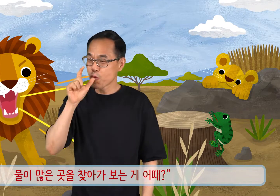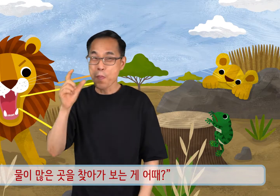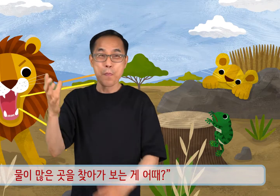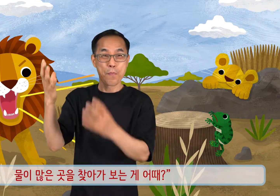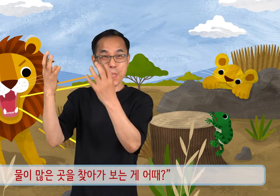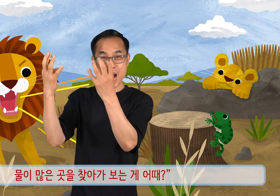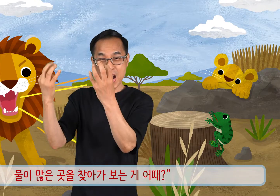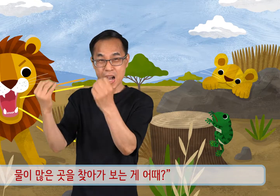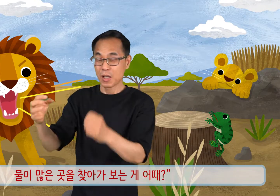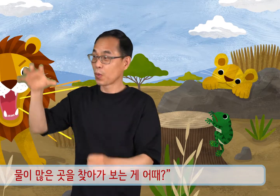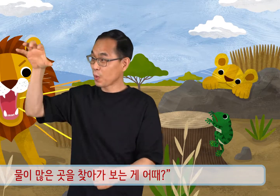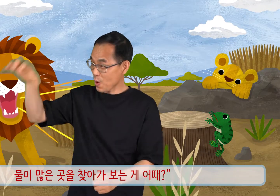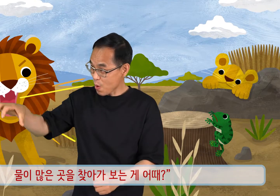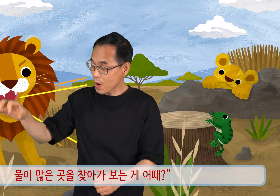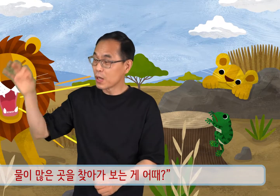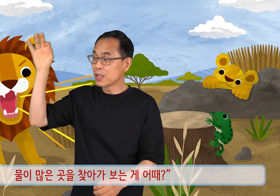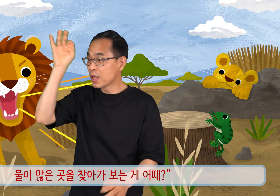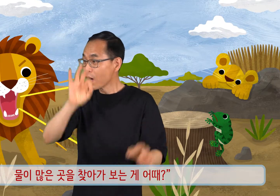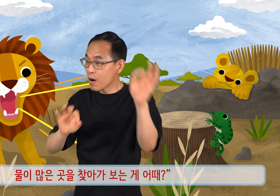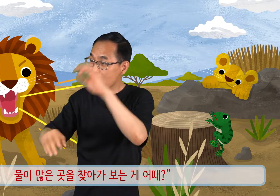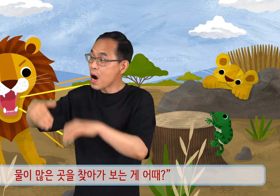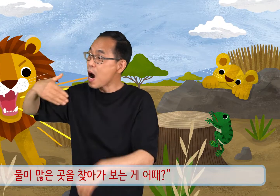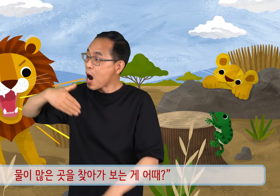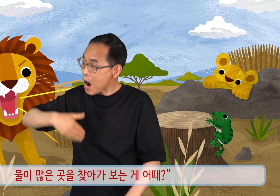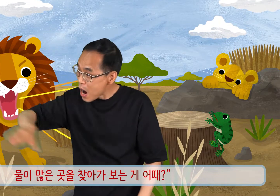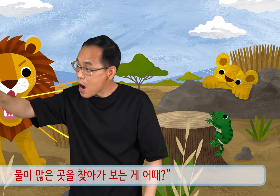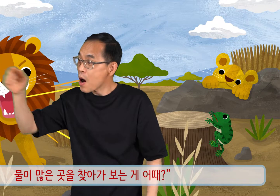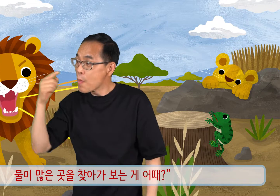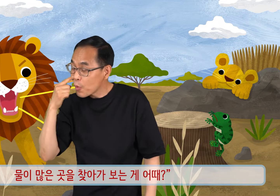물이 많은 곳을 찾아가 보는 게 어때?